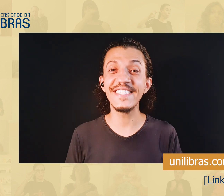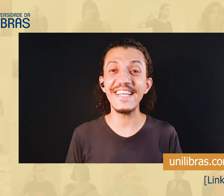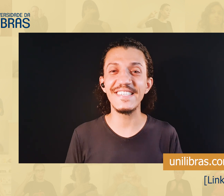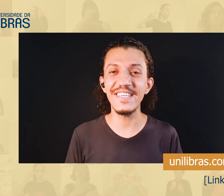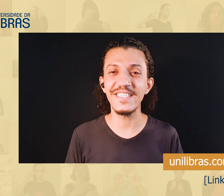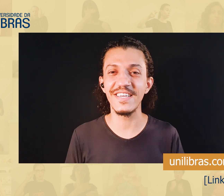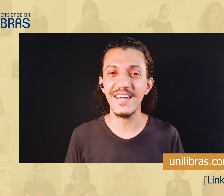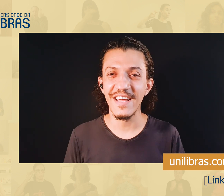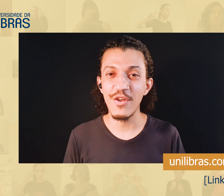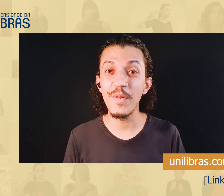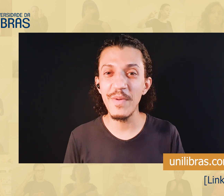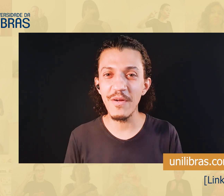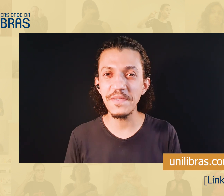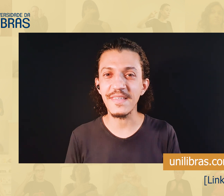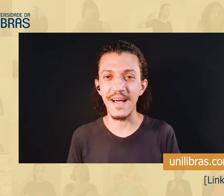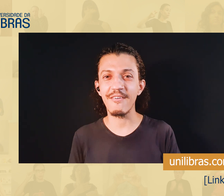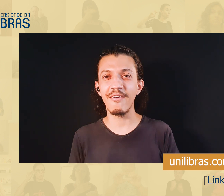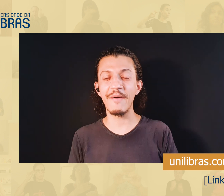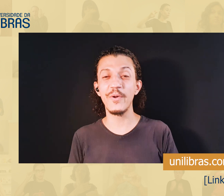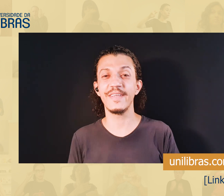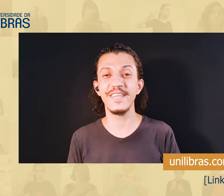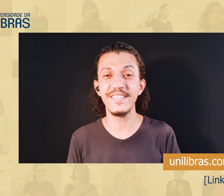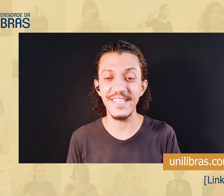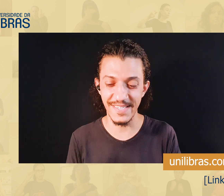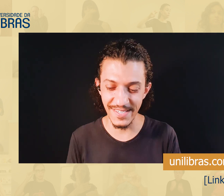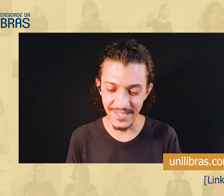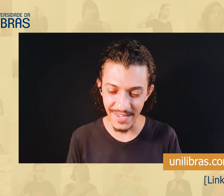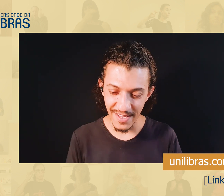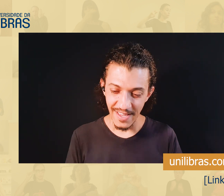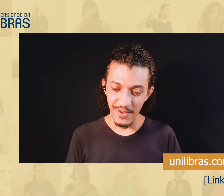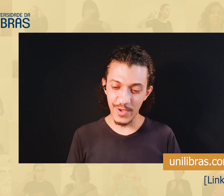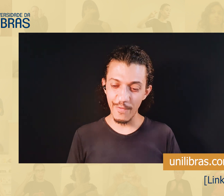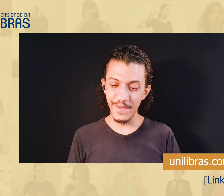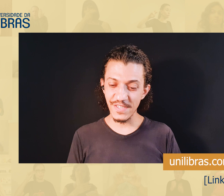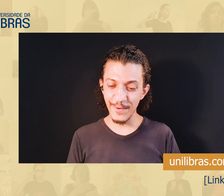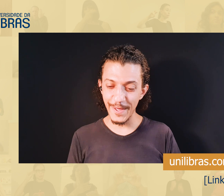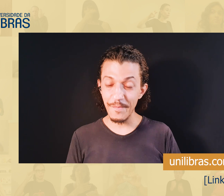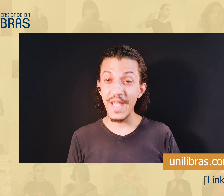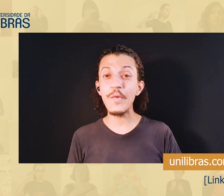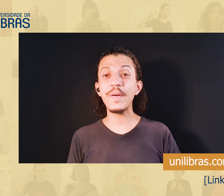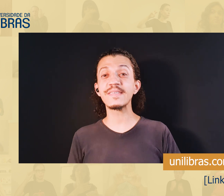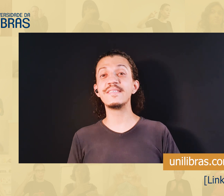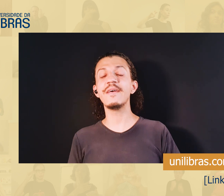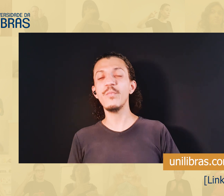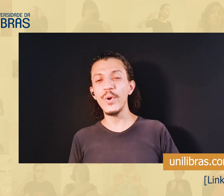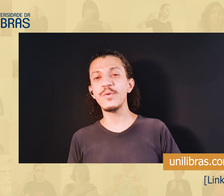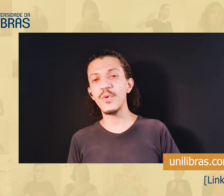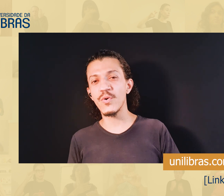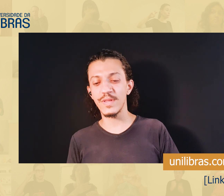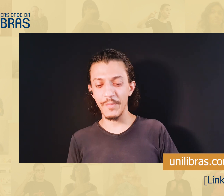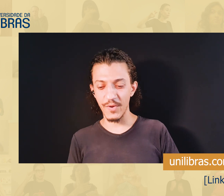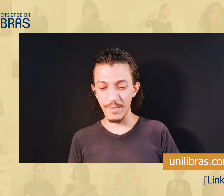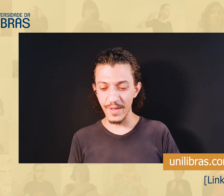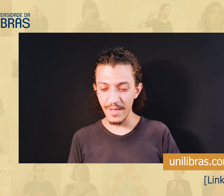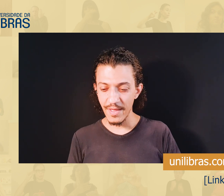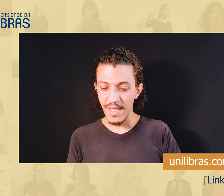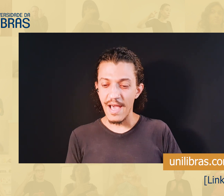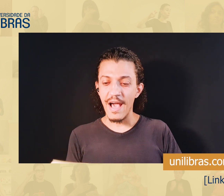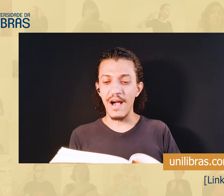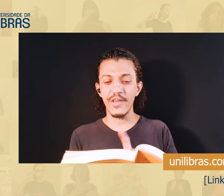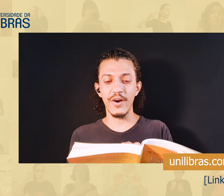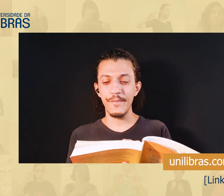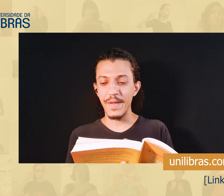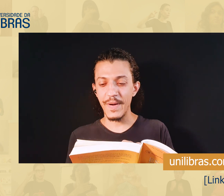Muita gente desiste no primeiro obstáculo, né? Muita gente desiste. E o que eu fiz foi, eu pesquisei muito por conta própria.